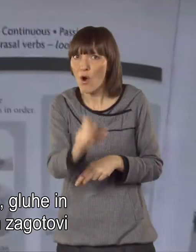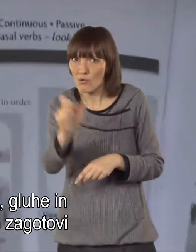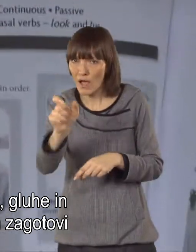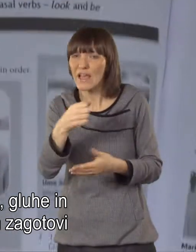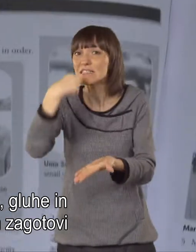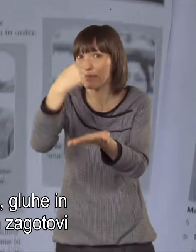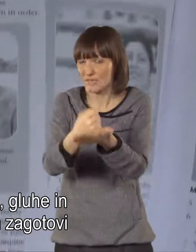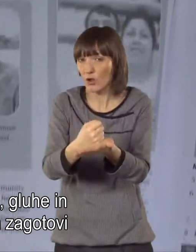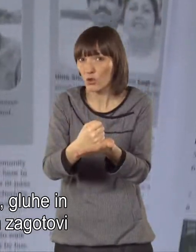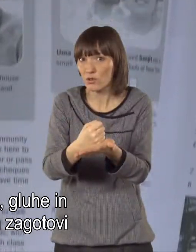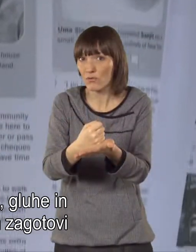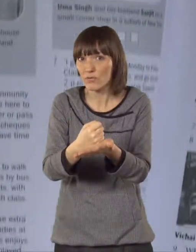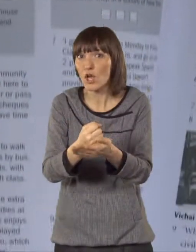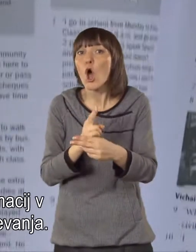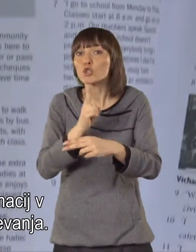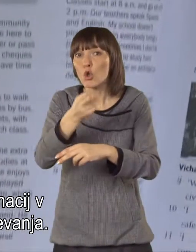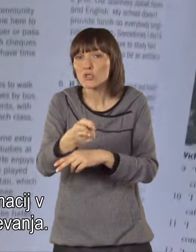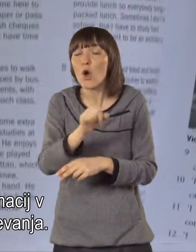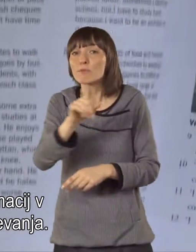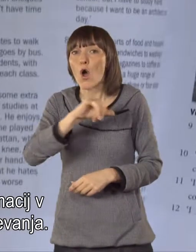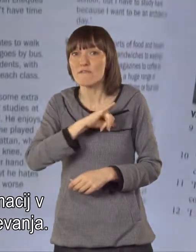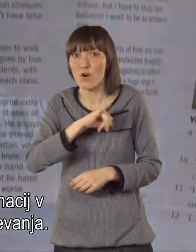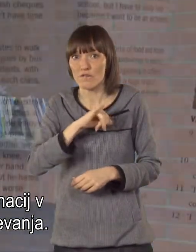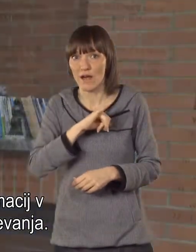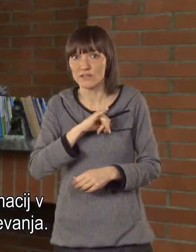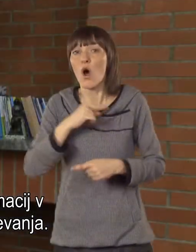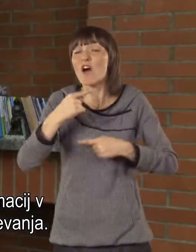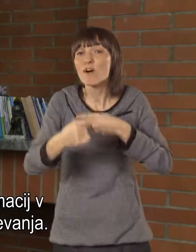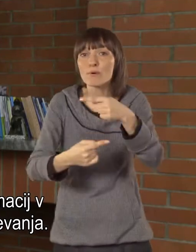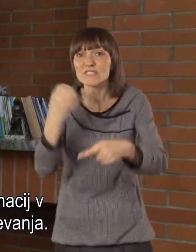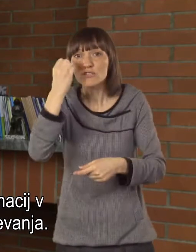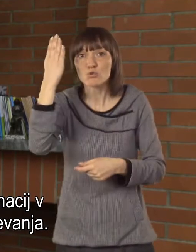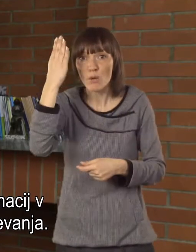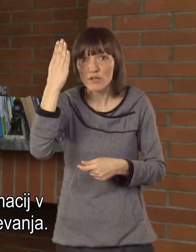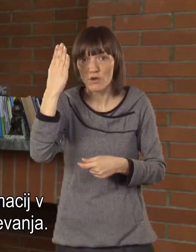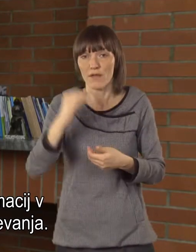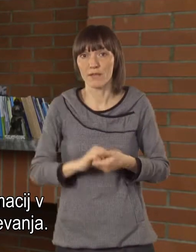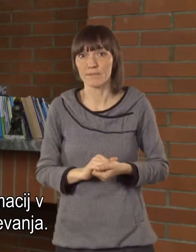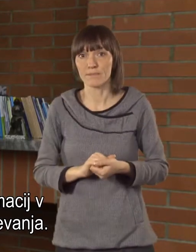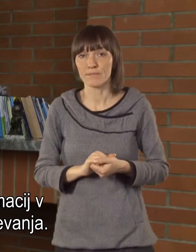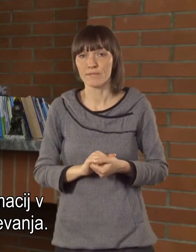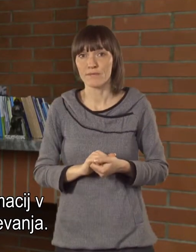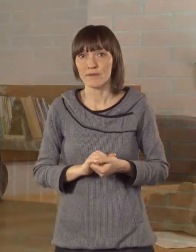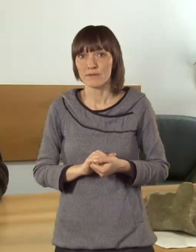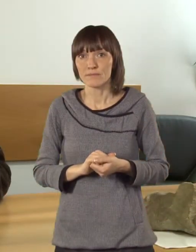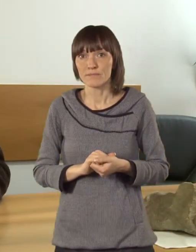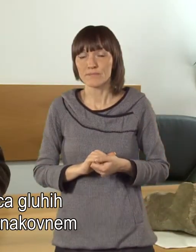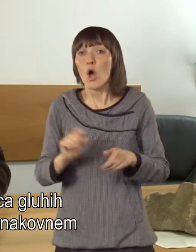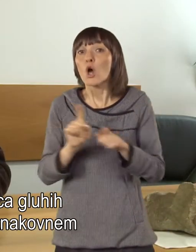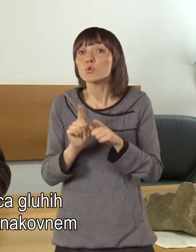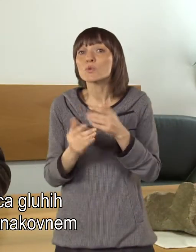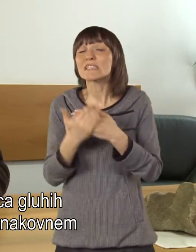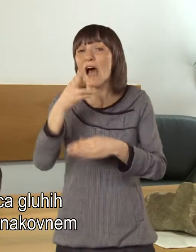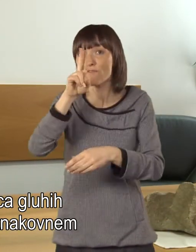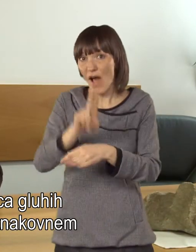gluhe in naglušne in se jim zagotovi, bom rekel, dostop do informacij v procesu izobraževanja. Torej,